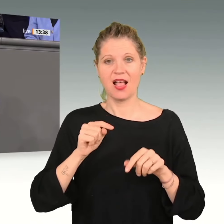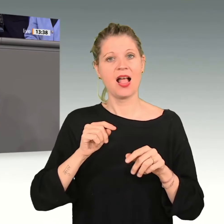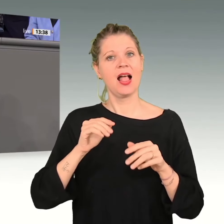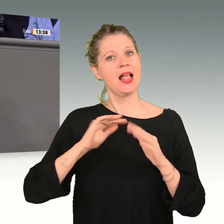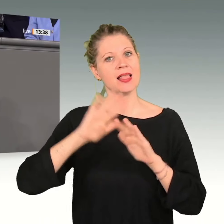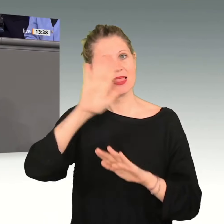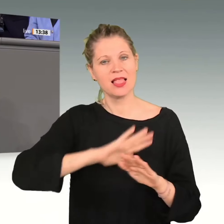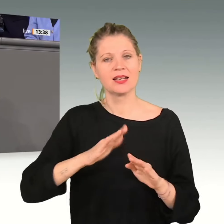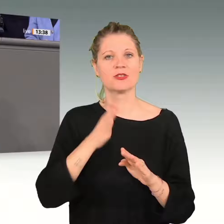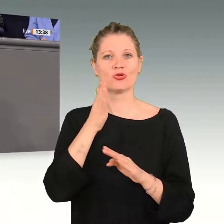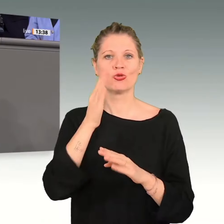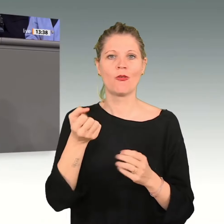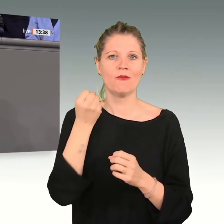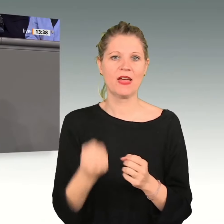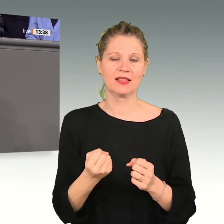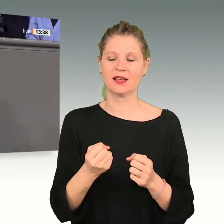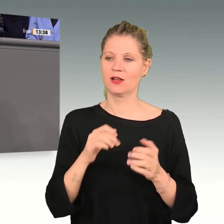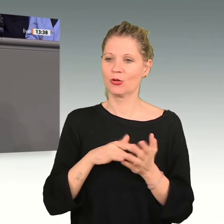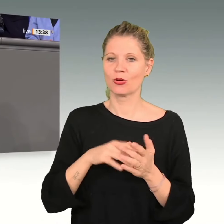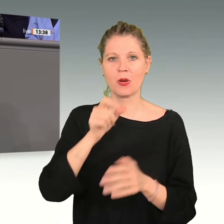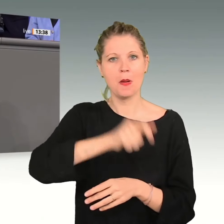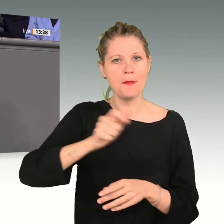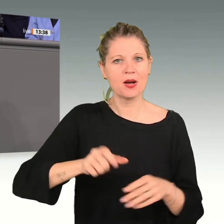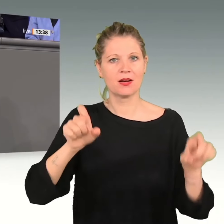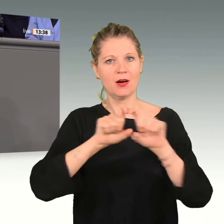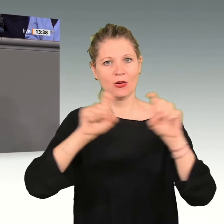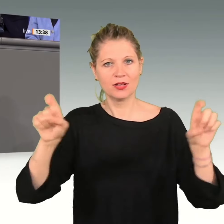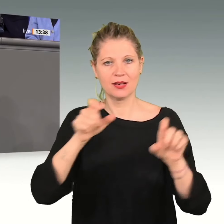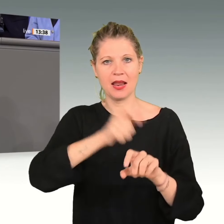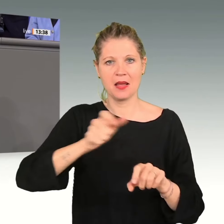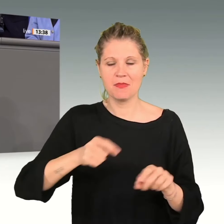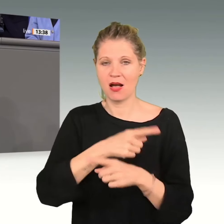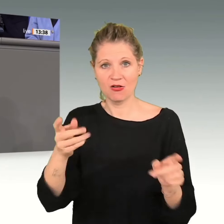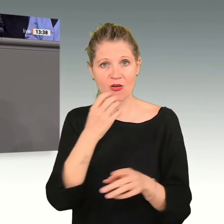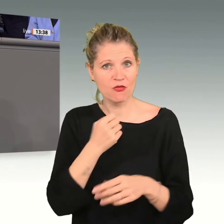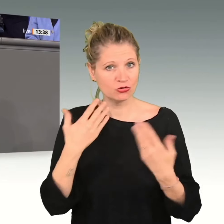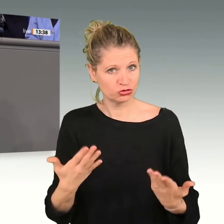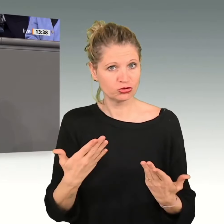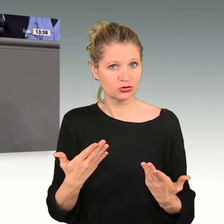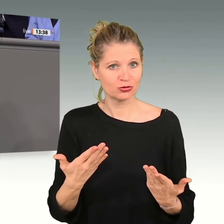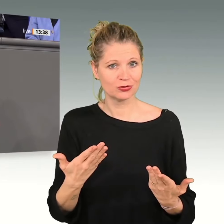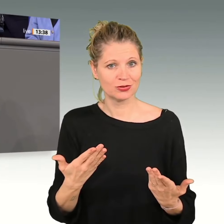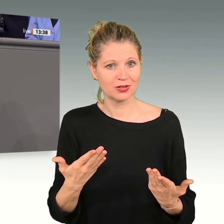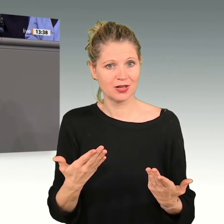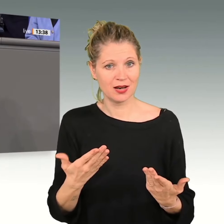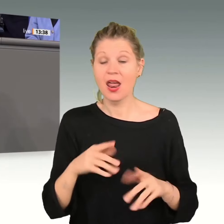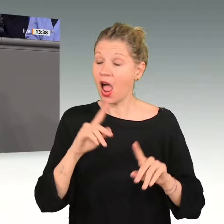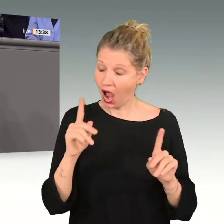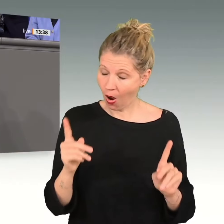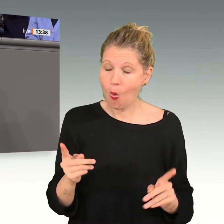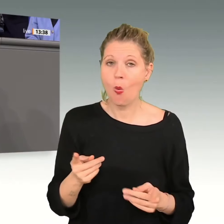wird, weil es die Bürgerinnen und Bürger, die Unternehmerinnen und Unternehmer dieses Landes wollen. Übrigens auch gerade